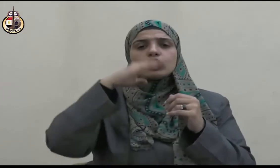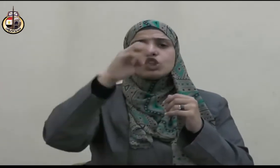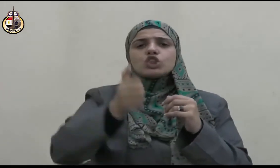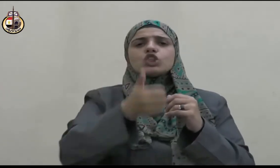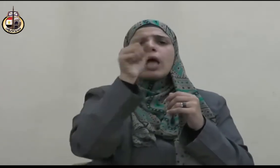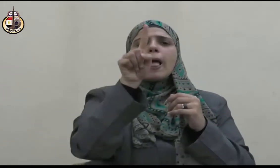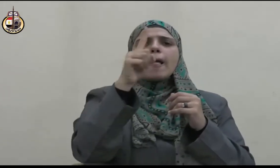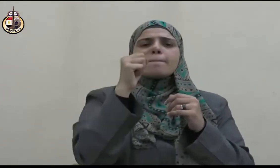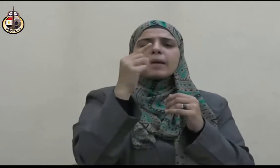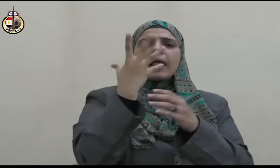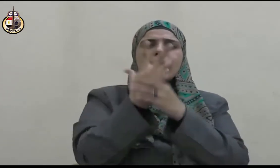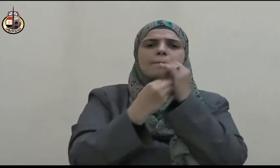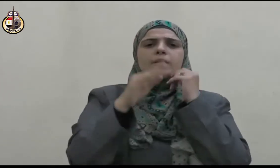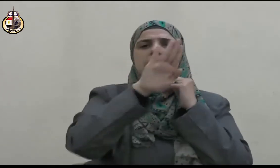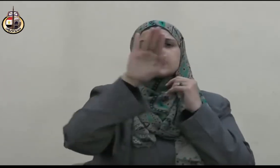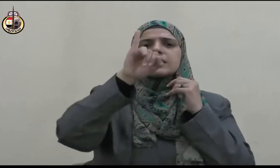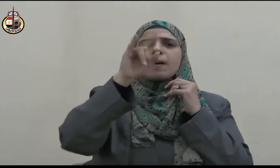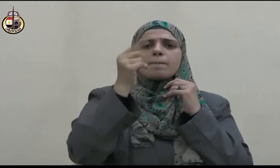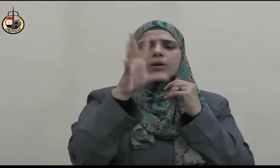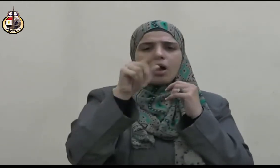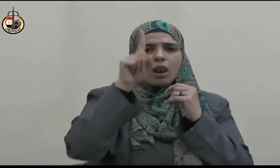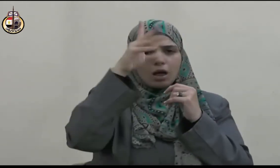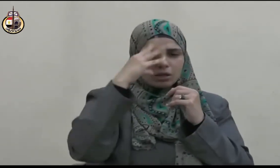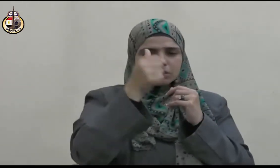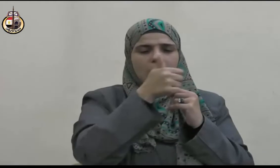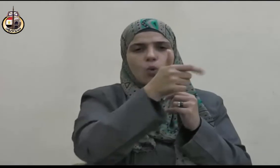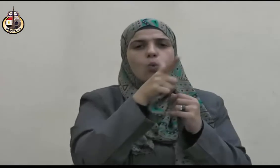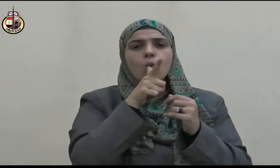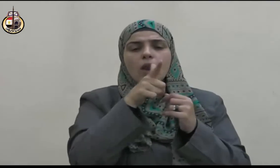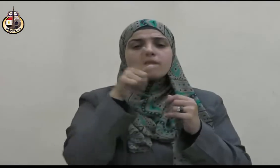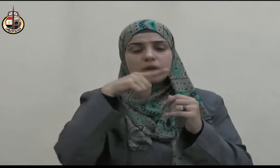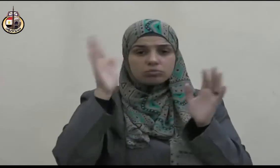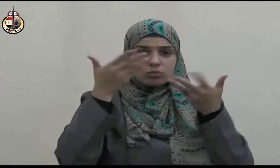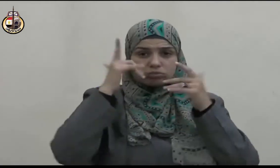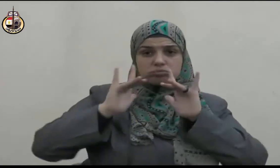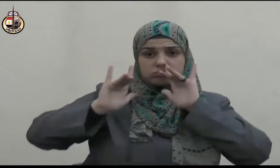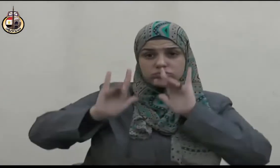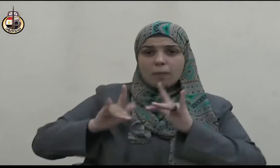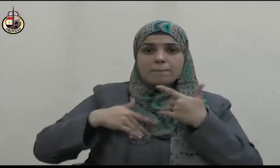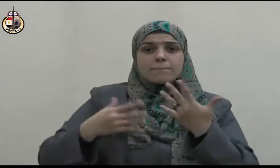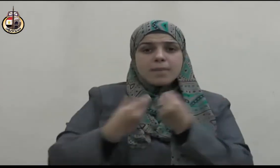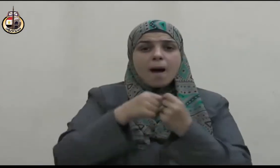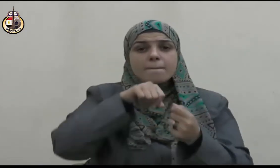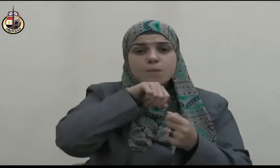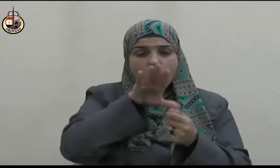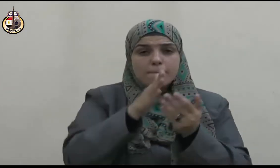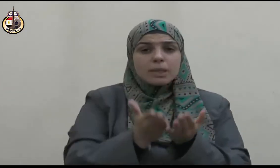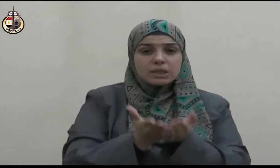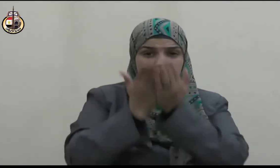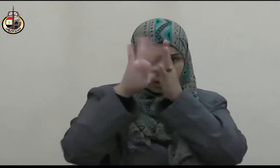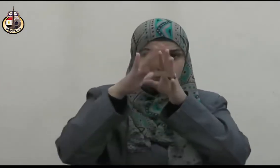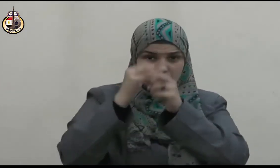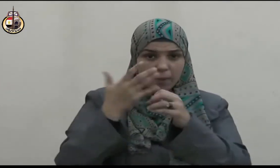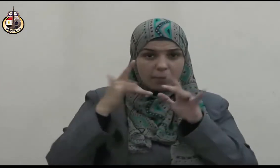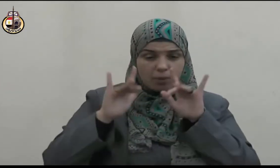الله عليه وسلم أنموزجا تطبيقيا لصحيح الإسلام في إنسانيته وأخلاقه